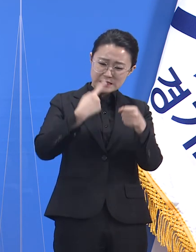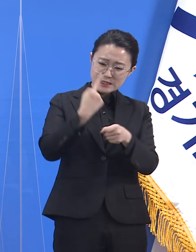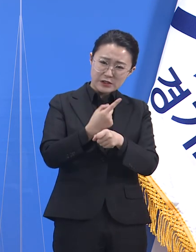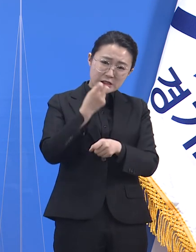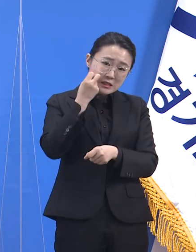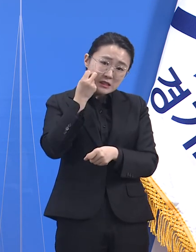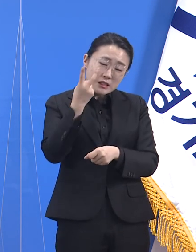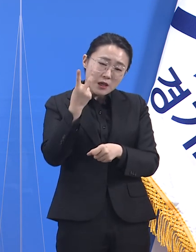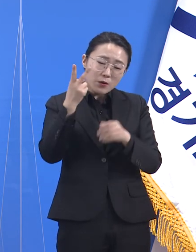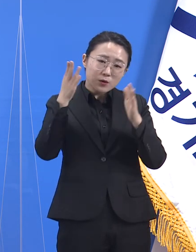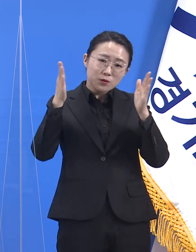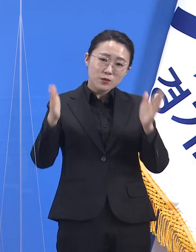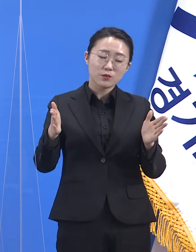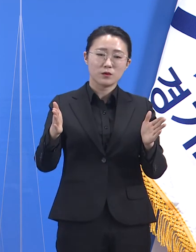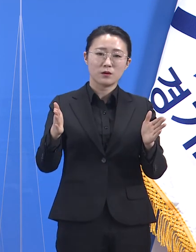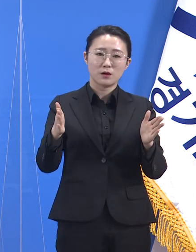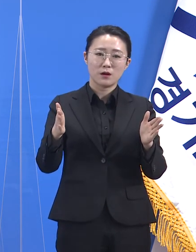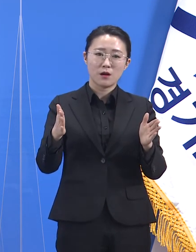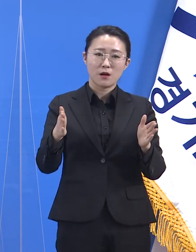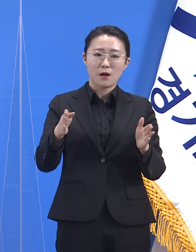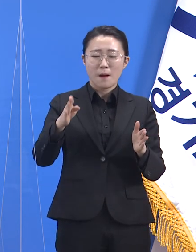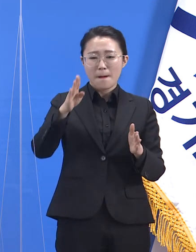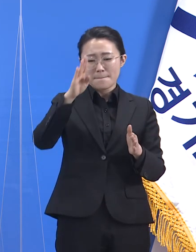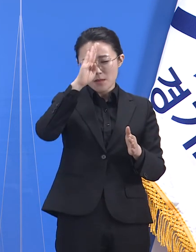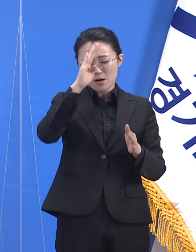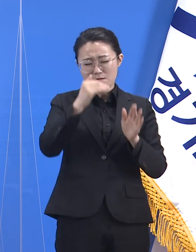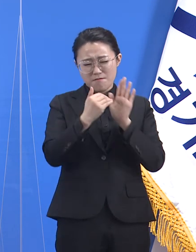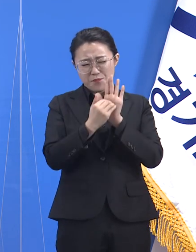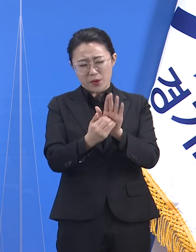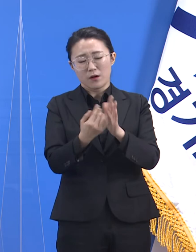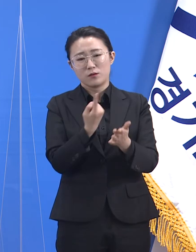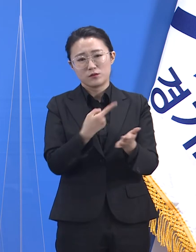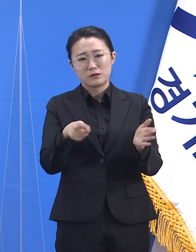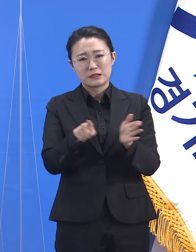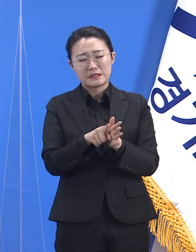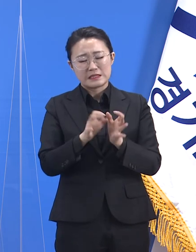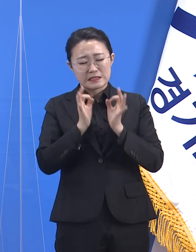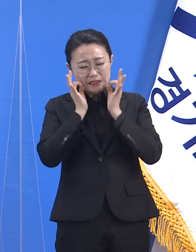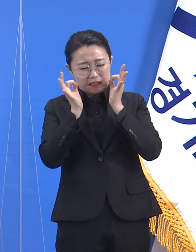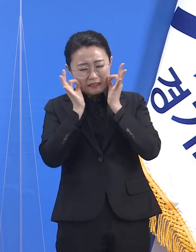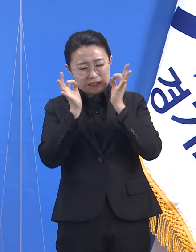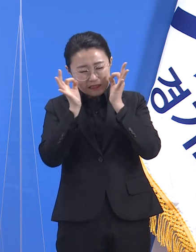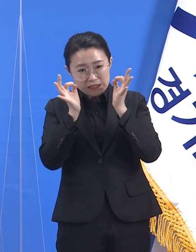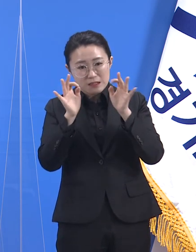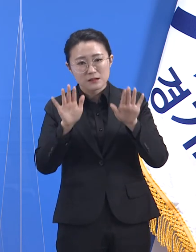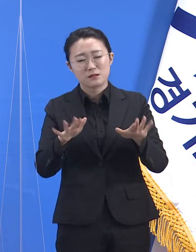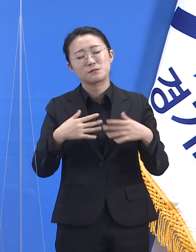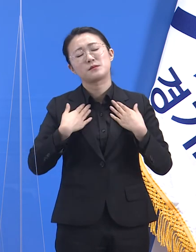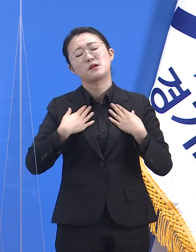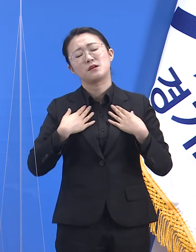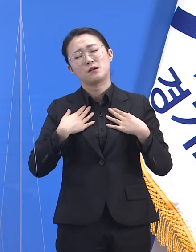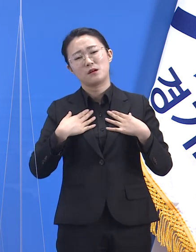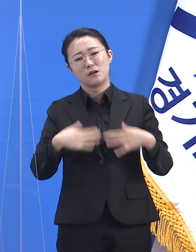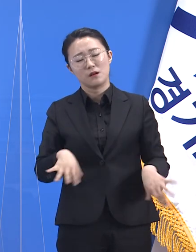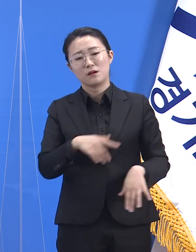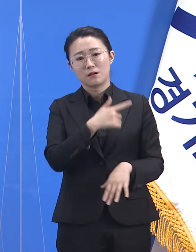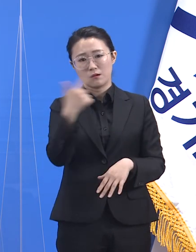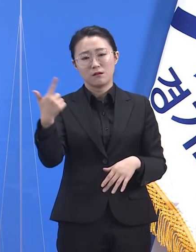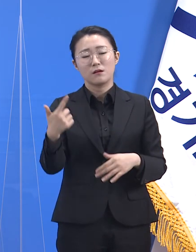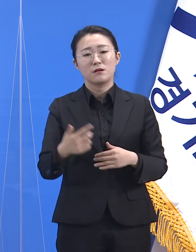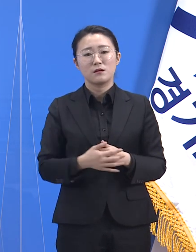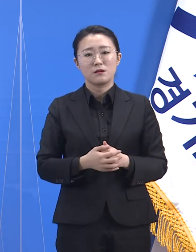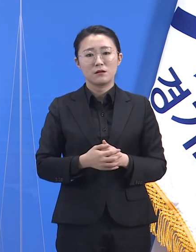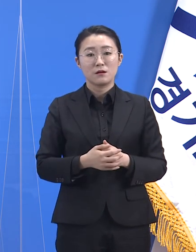높은 경계 수준을 유지하면서 많이 지쳐있기도 합니다. 피로와 소진이 있을 때 실수가 일어나기 쉬운